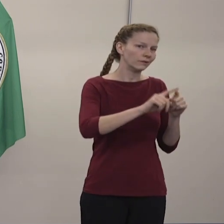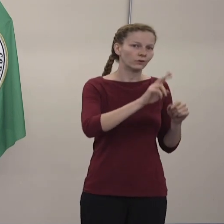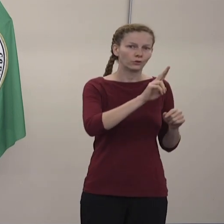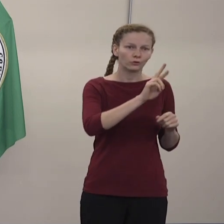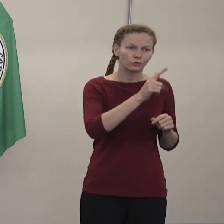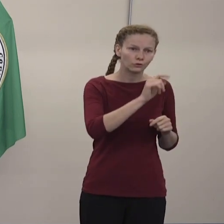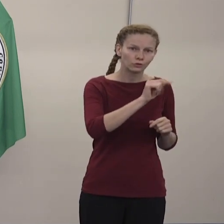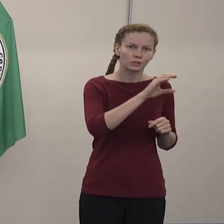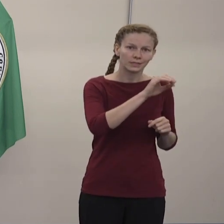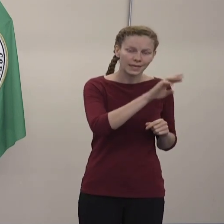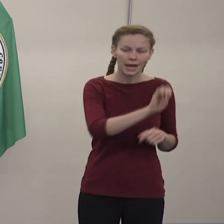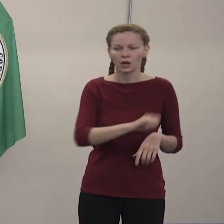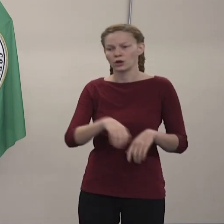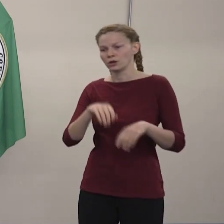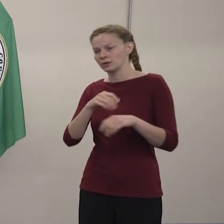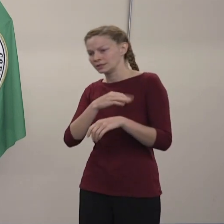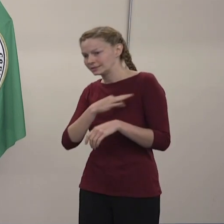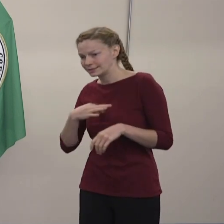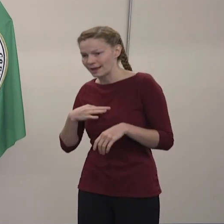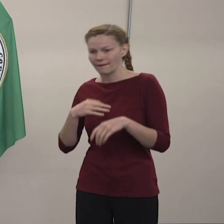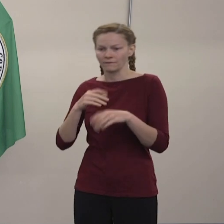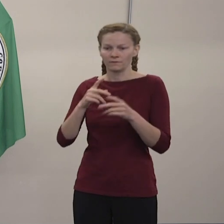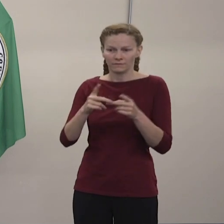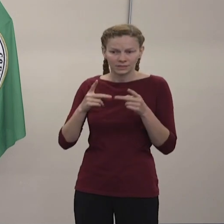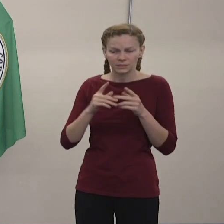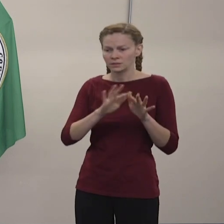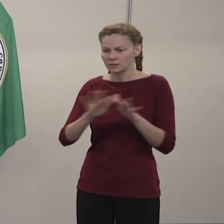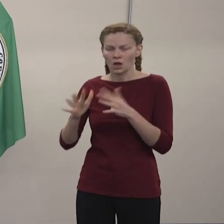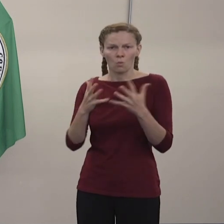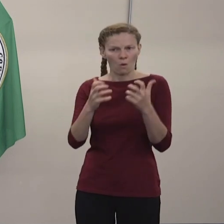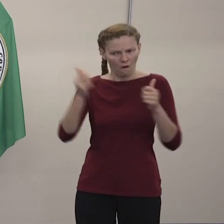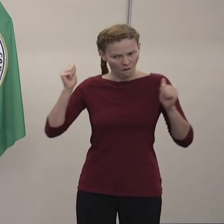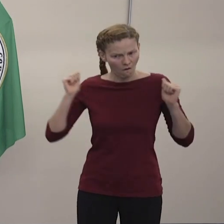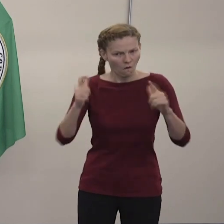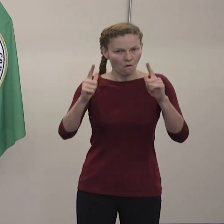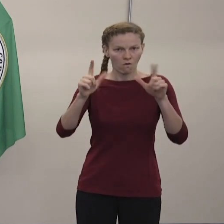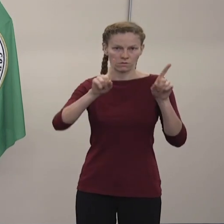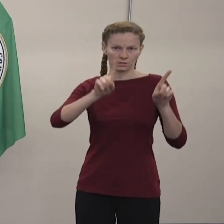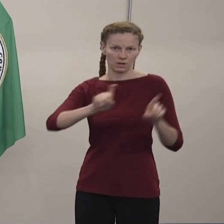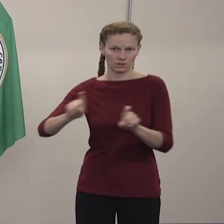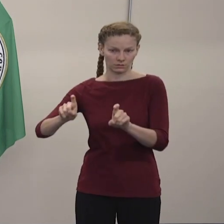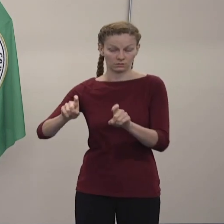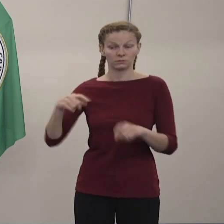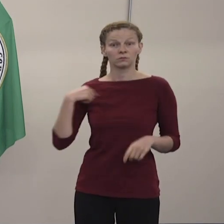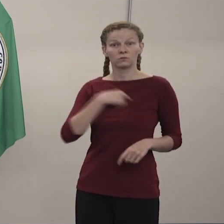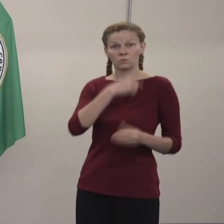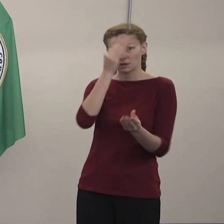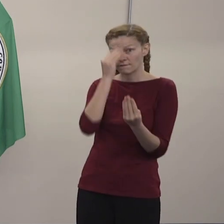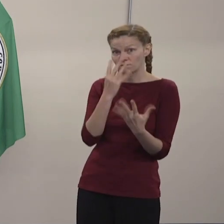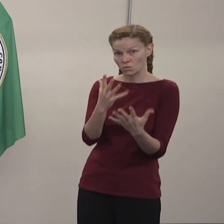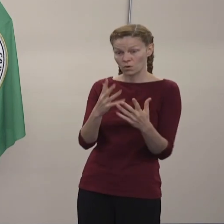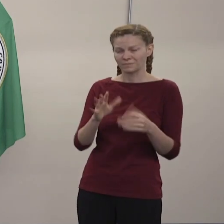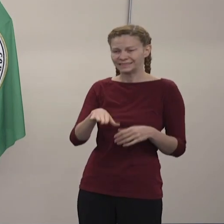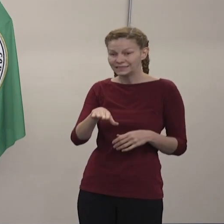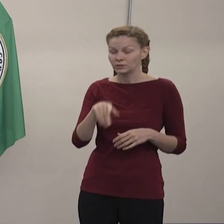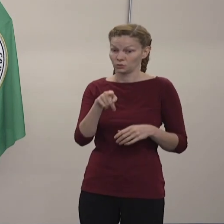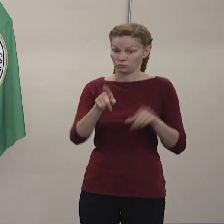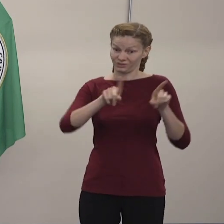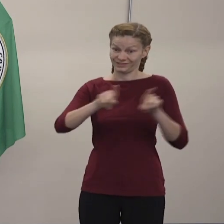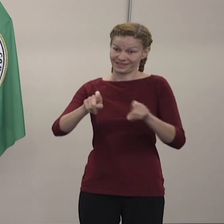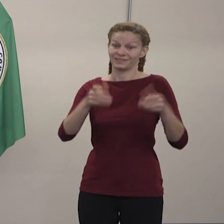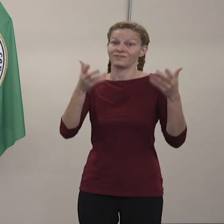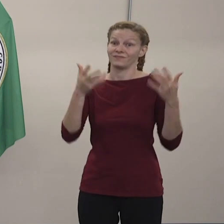asegurando que todas las personas en estas instalaciones se hacen las pruebas. Y estamos repitiendo esas